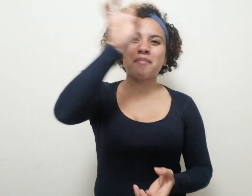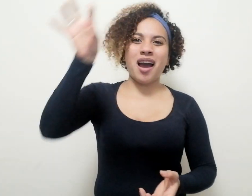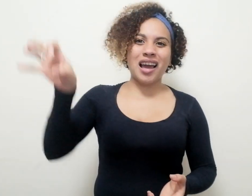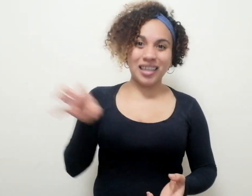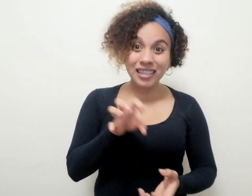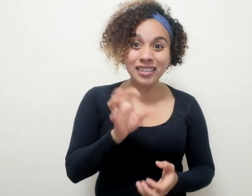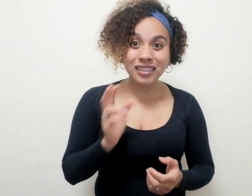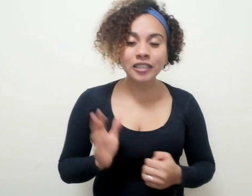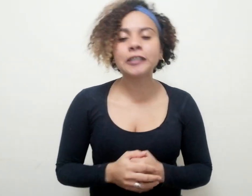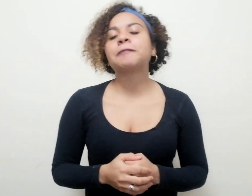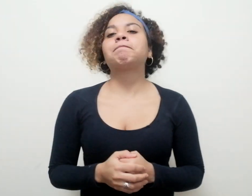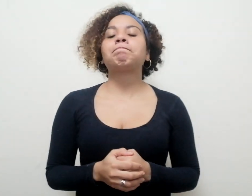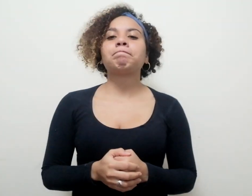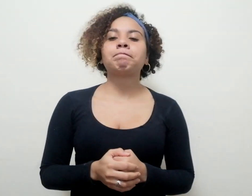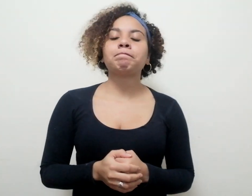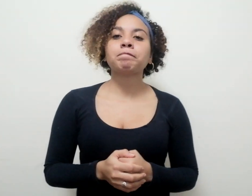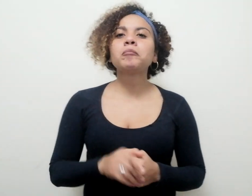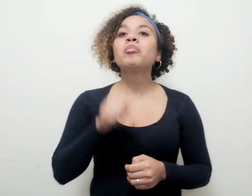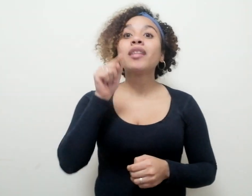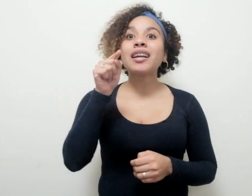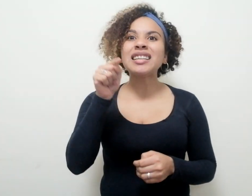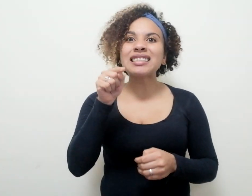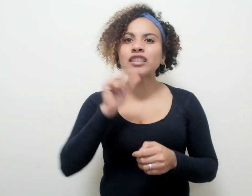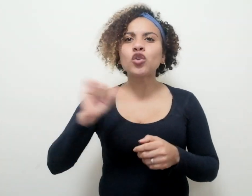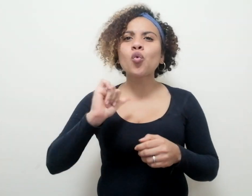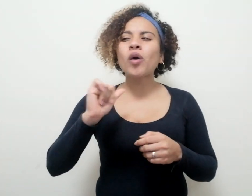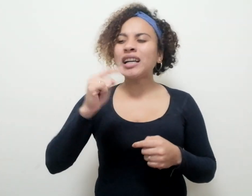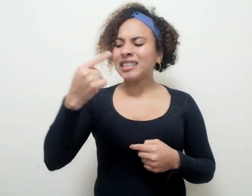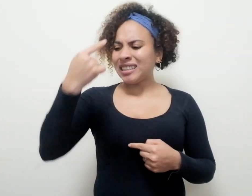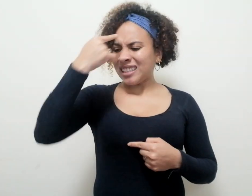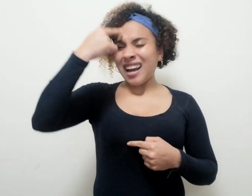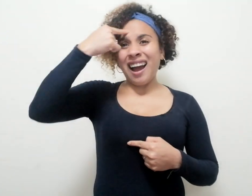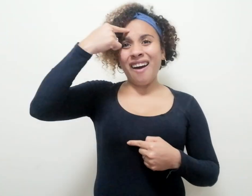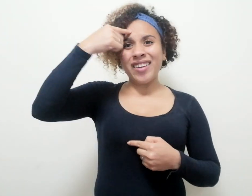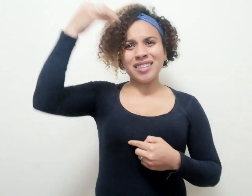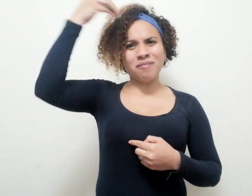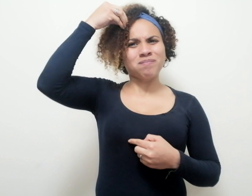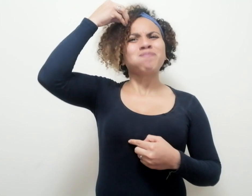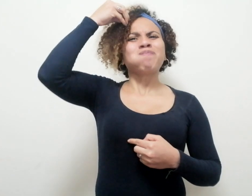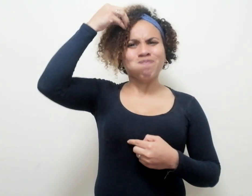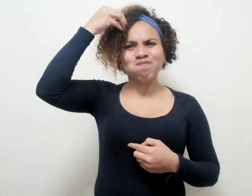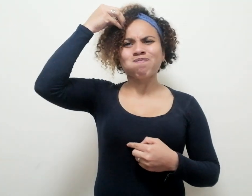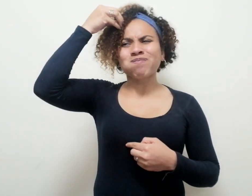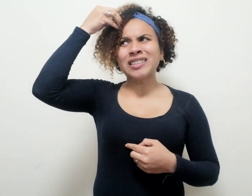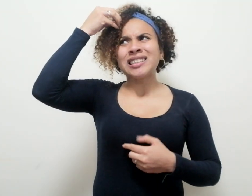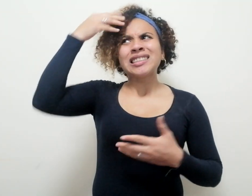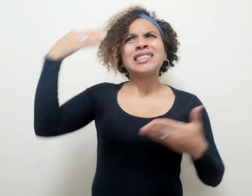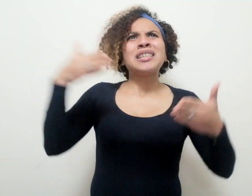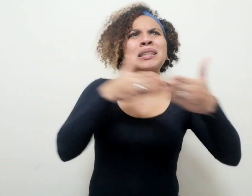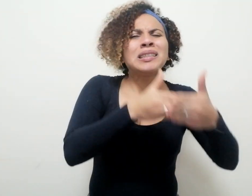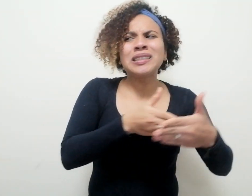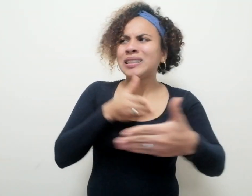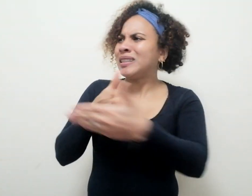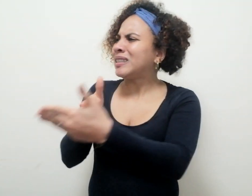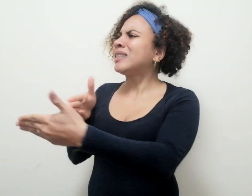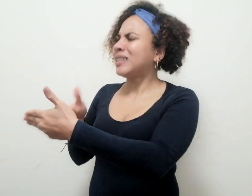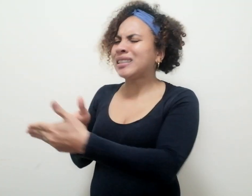de nuestras naciones, estas fronteras sobre las que cruzan nuestra experiencia se hacen particularmente